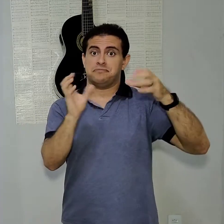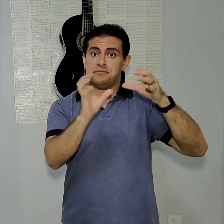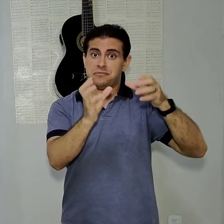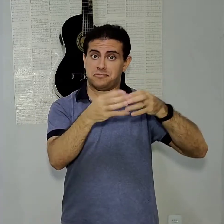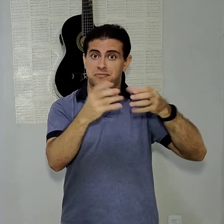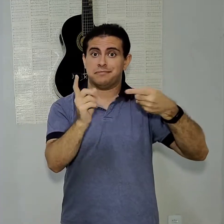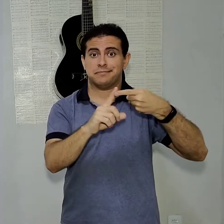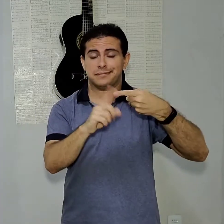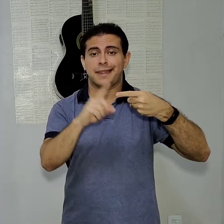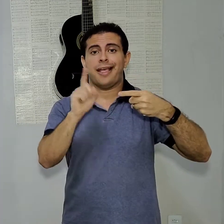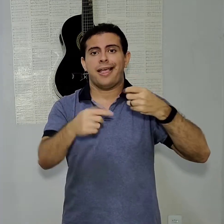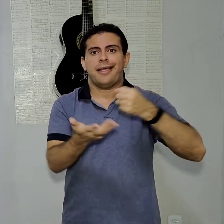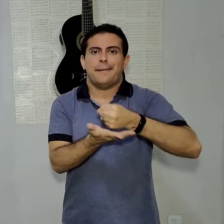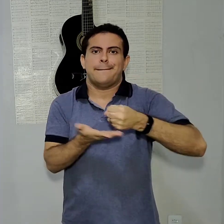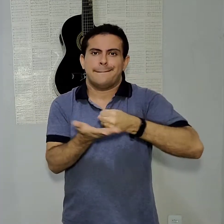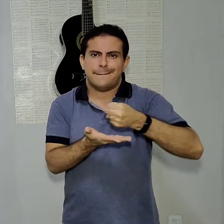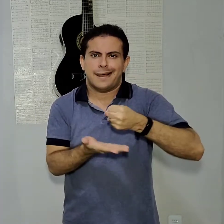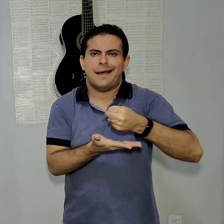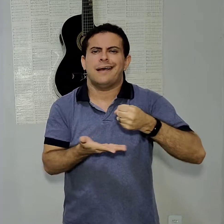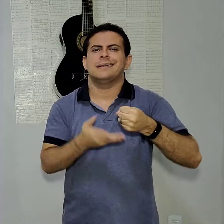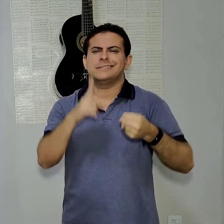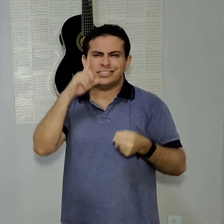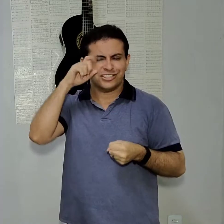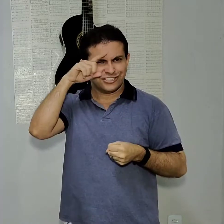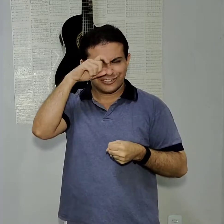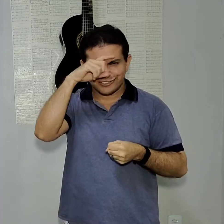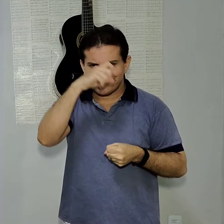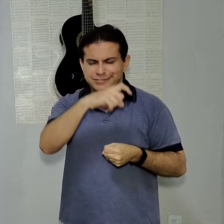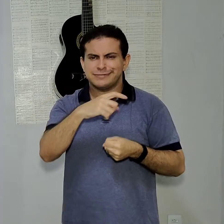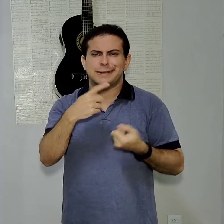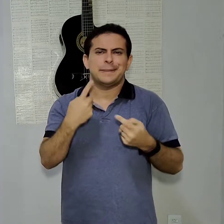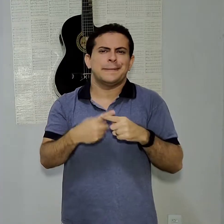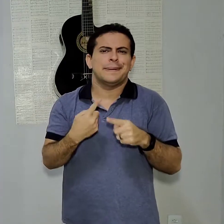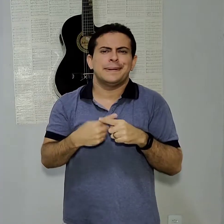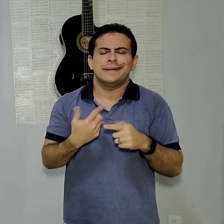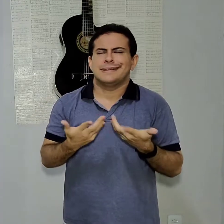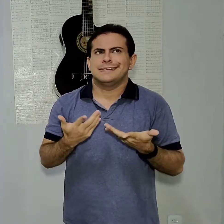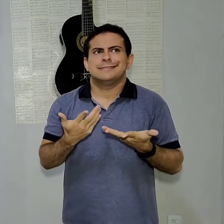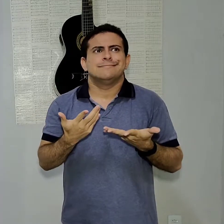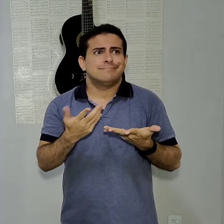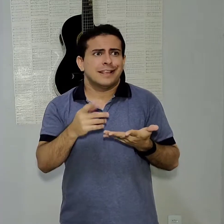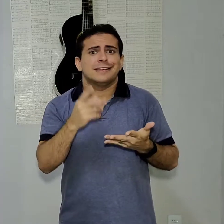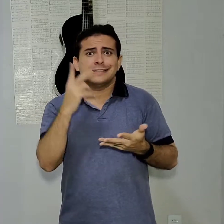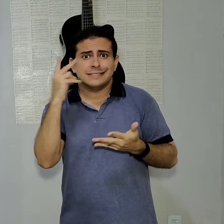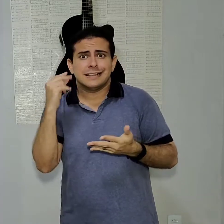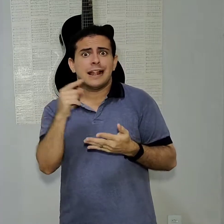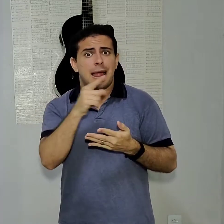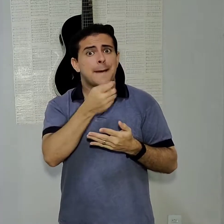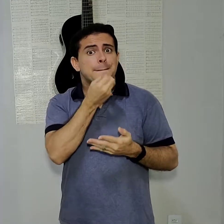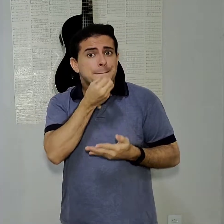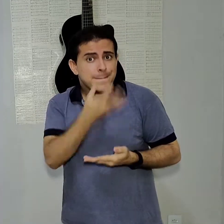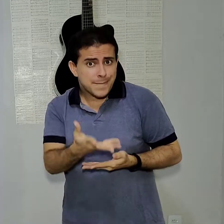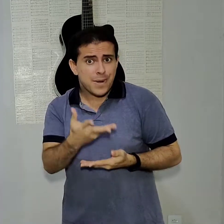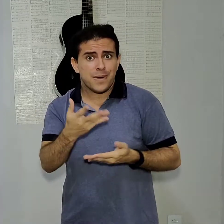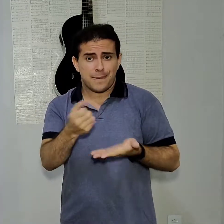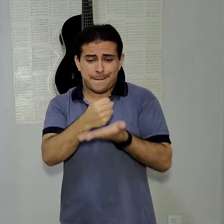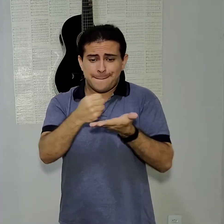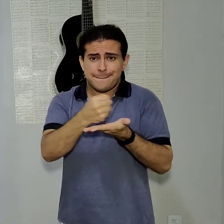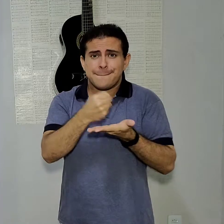categoria bem difícil, que é a categoria dos aparelhos mais básicos. Porque, realmente, é difícil achar um aparelho bom. E eu não quero